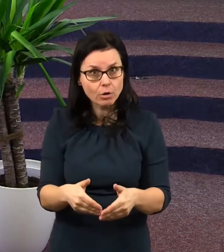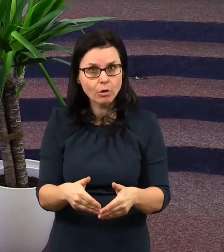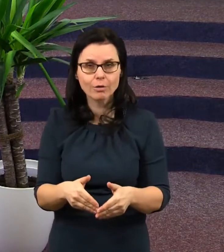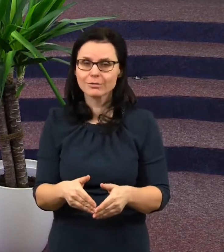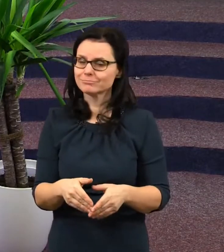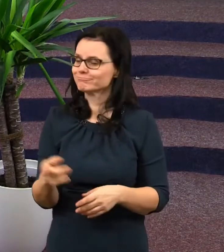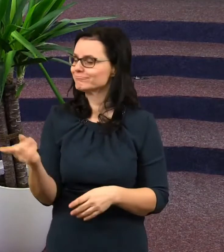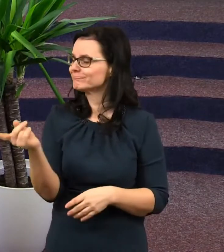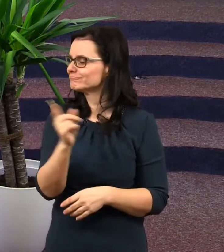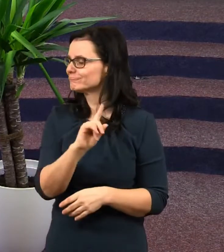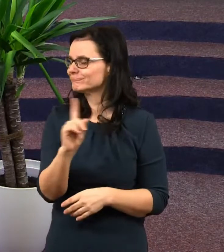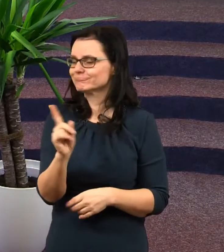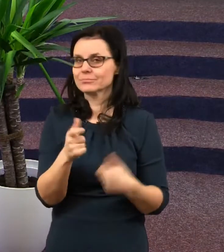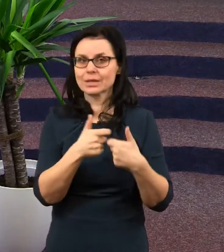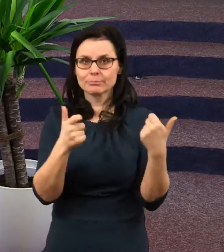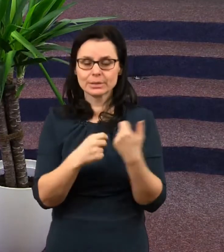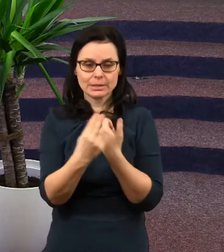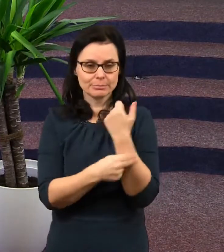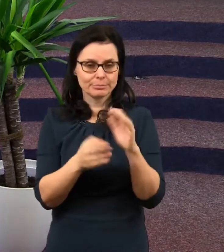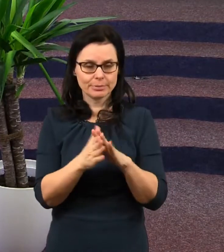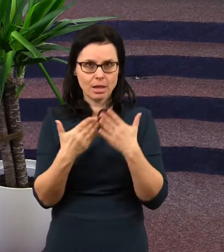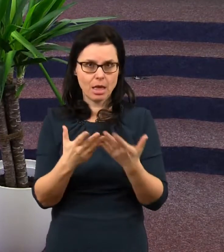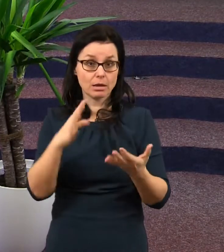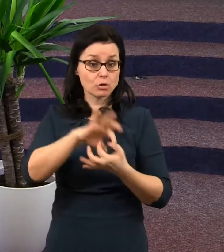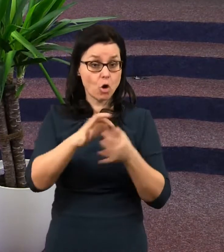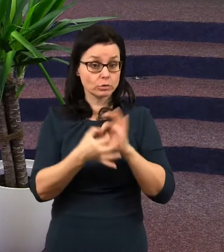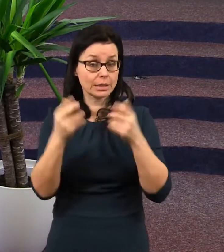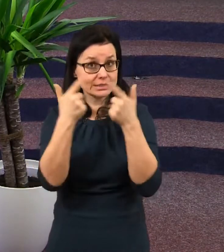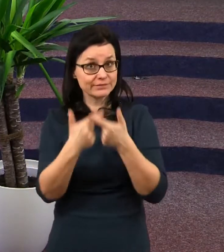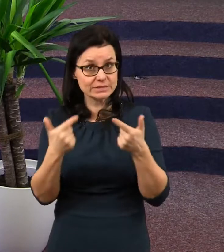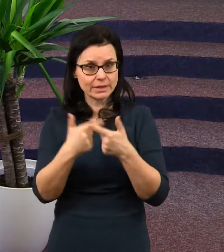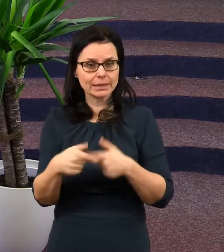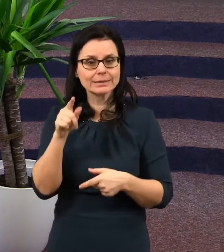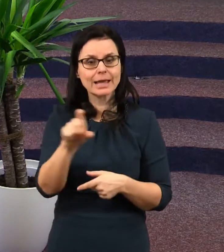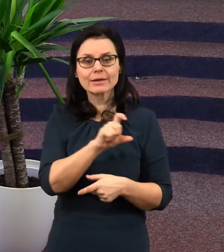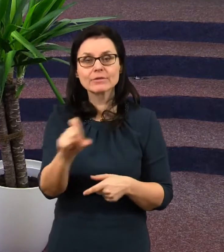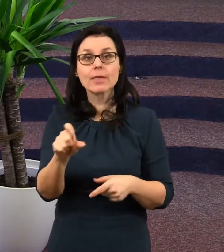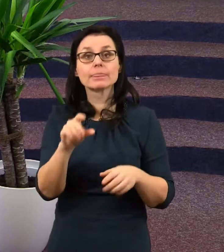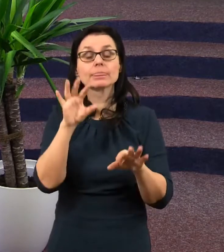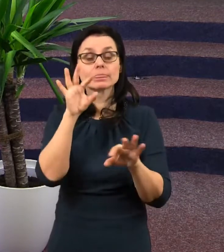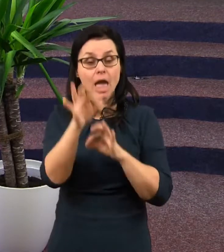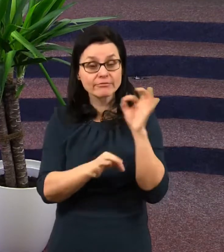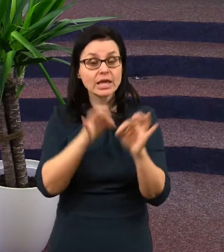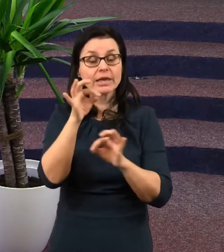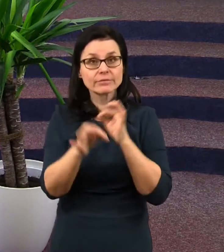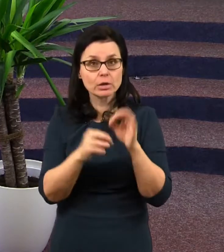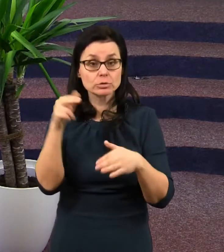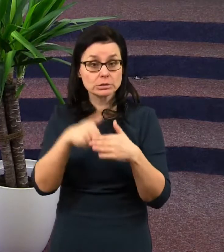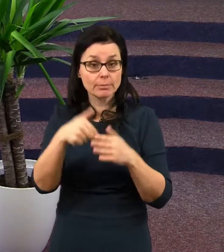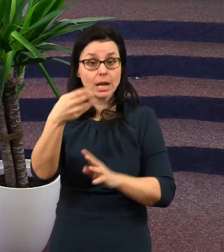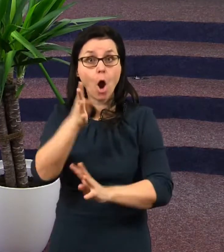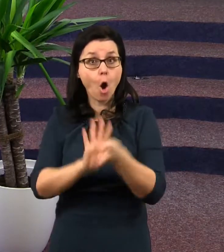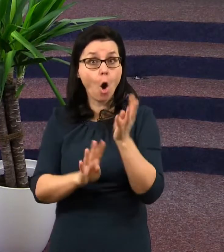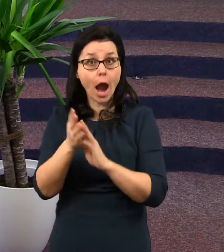číst Bibli v kontextu. Za chvilku vám to povím. Ten termín na věky věků znamená oheň